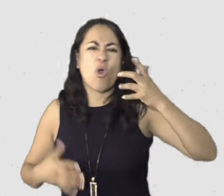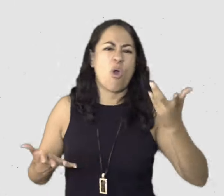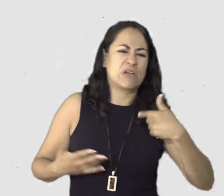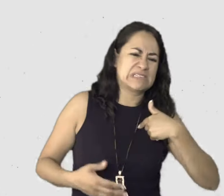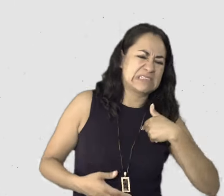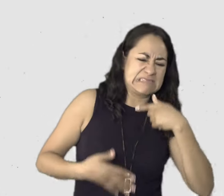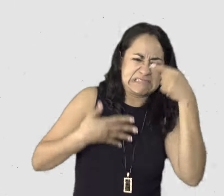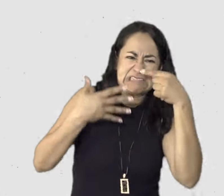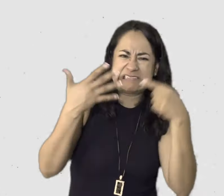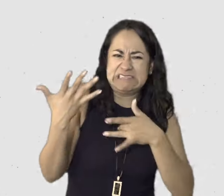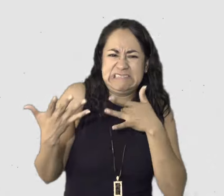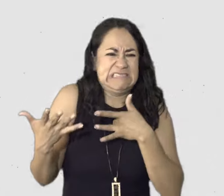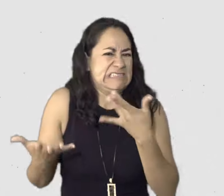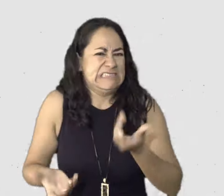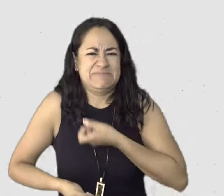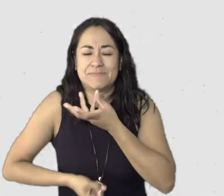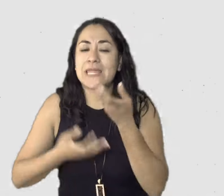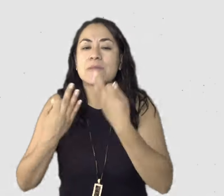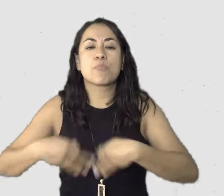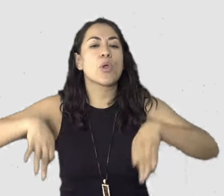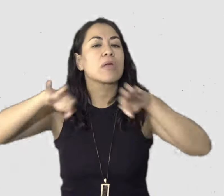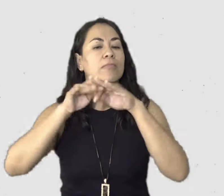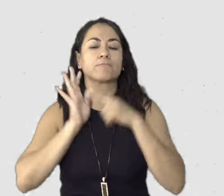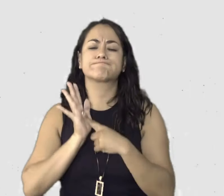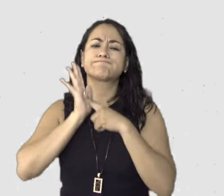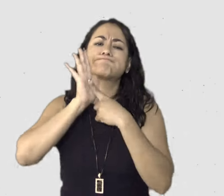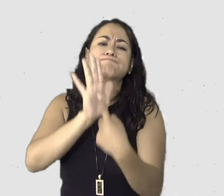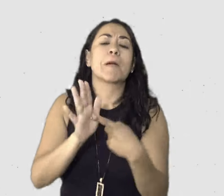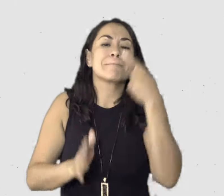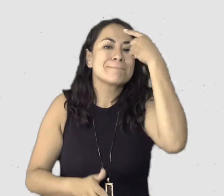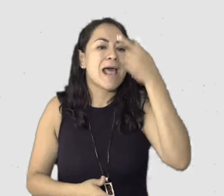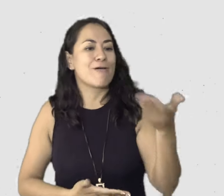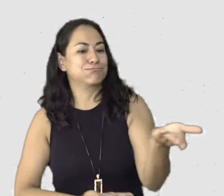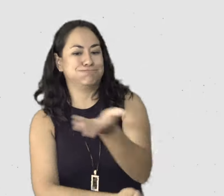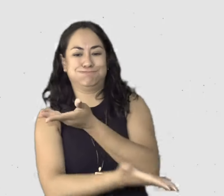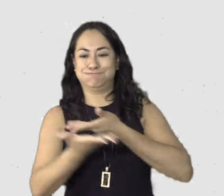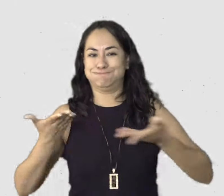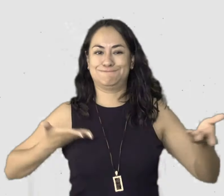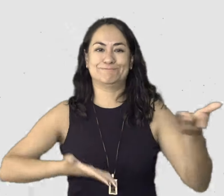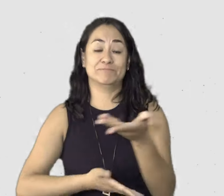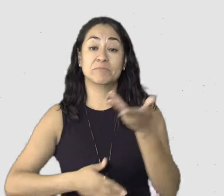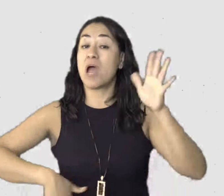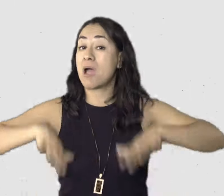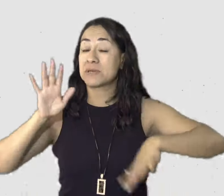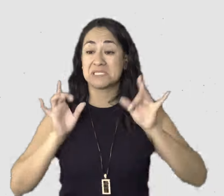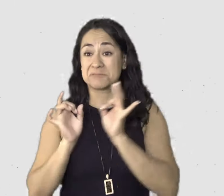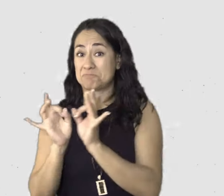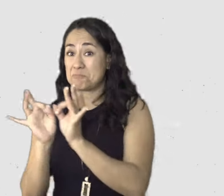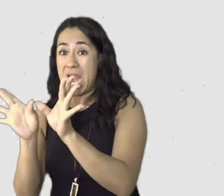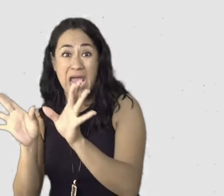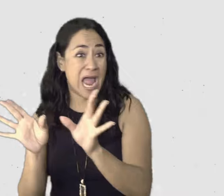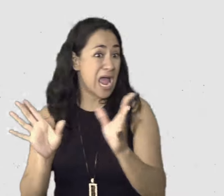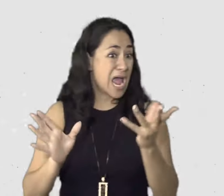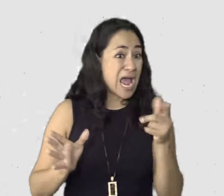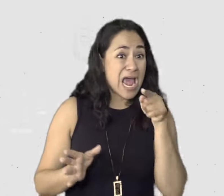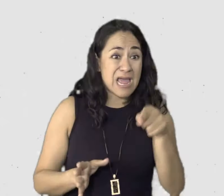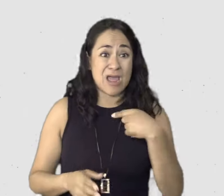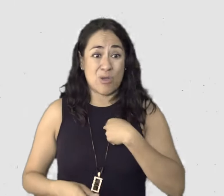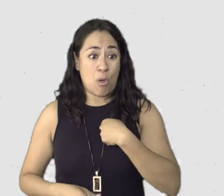retos, yo la verdad si algo agradezco es que con Ara empezó el proceso de compartir retos importantes de la vida, no esperados y no planeados, pero yo